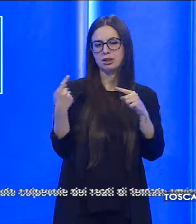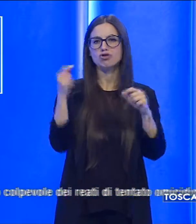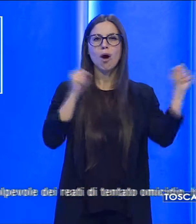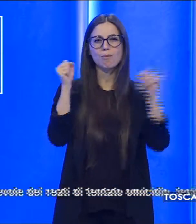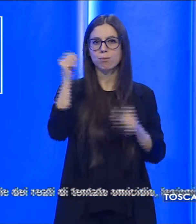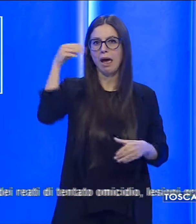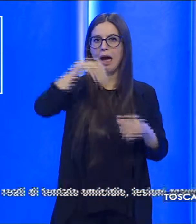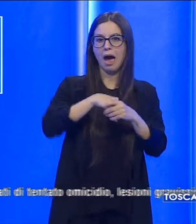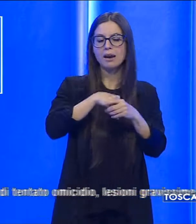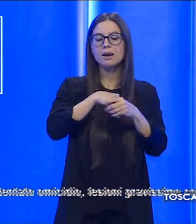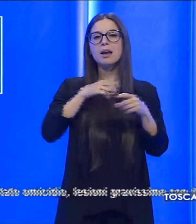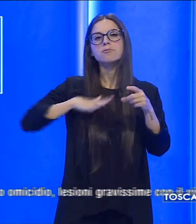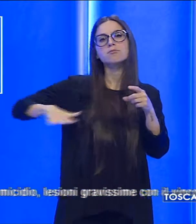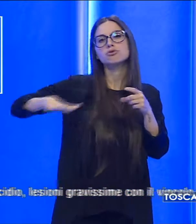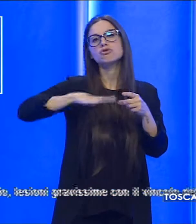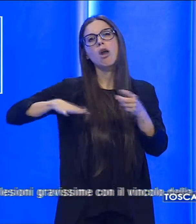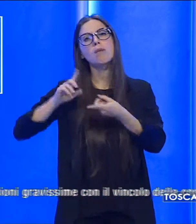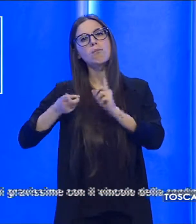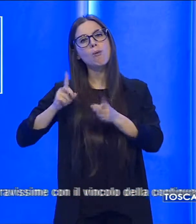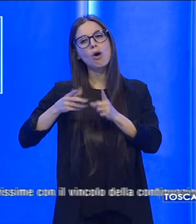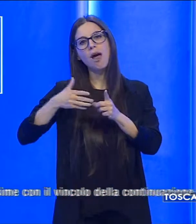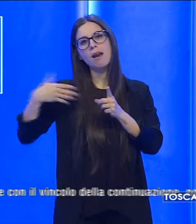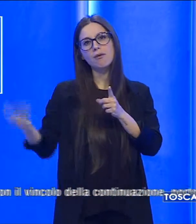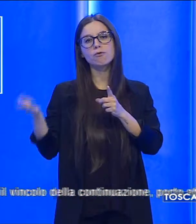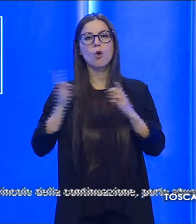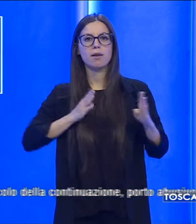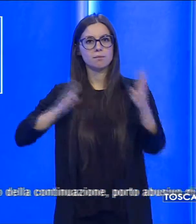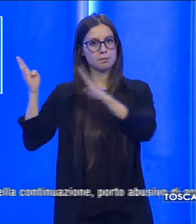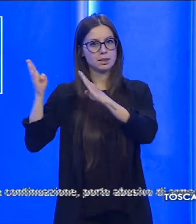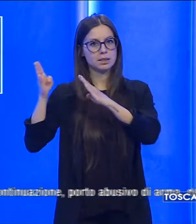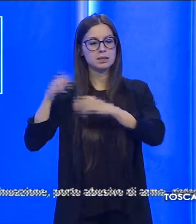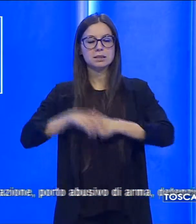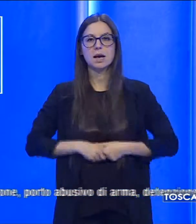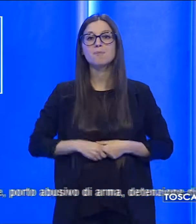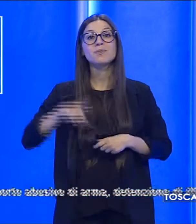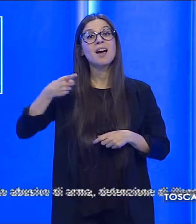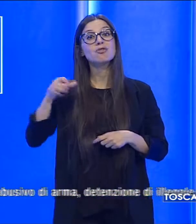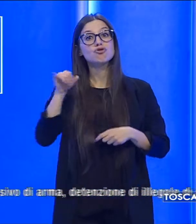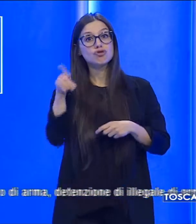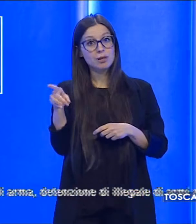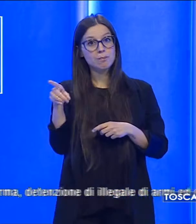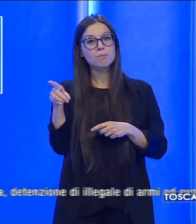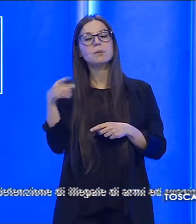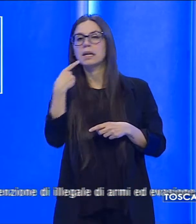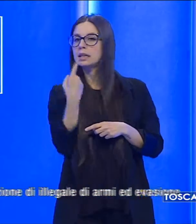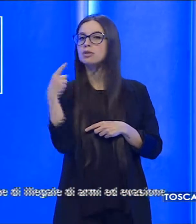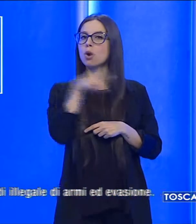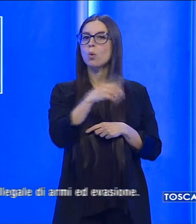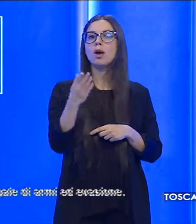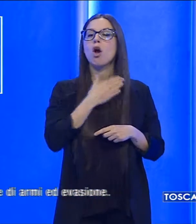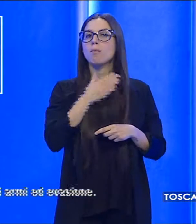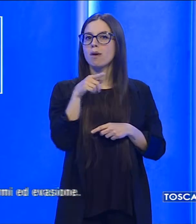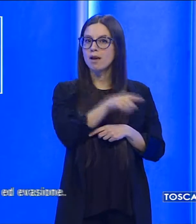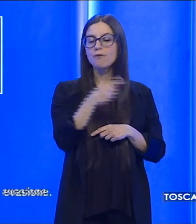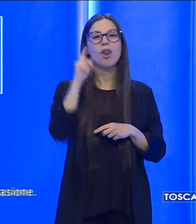bar di un quartiere popolare alla periferia di Pisa. Il GIP lo ha ritenuto colpevole dei